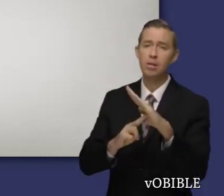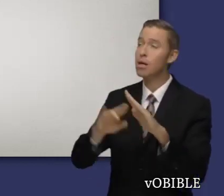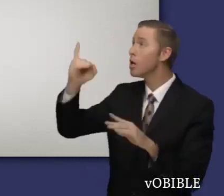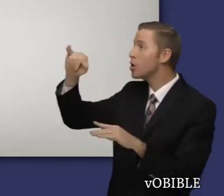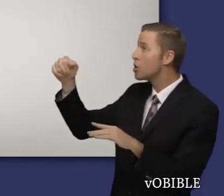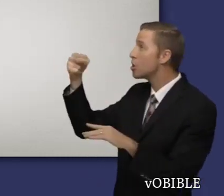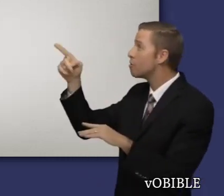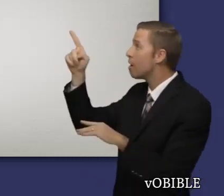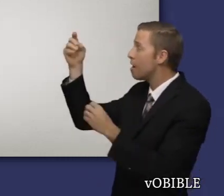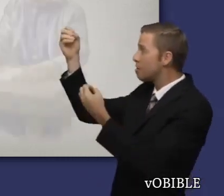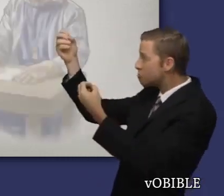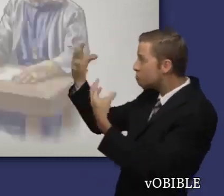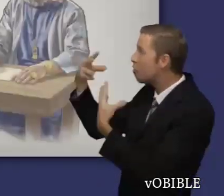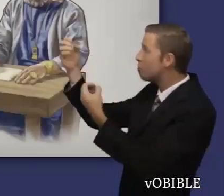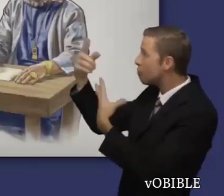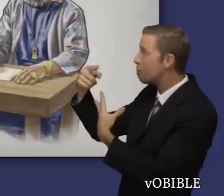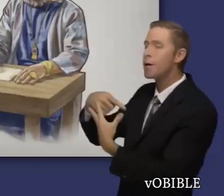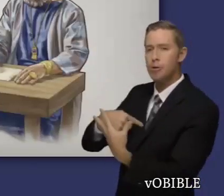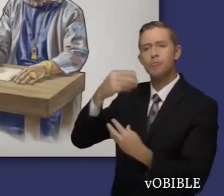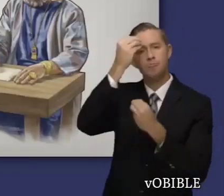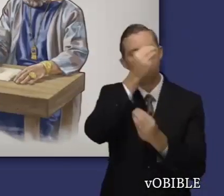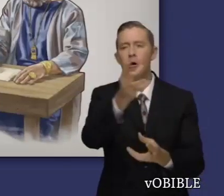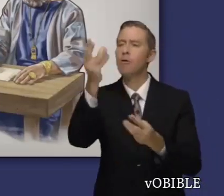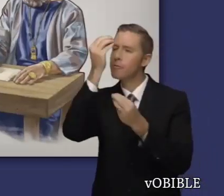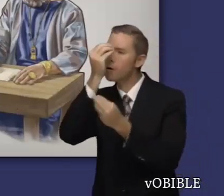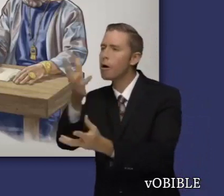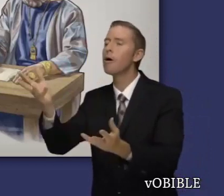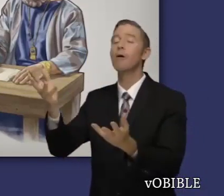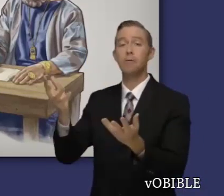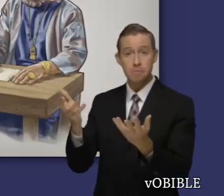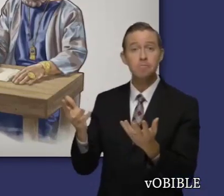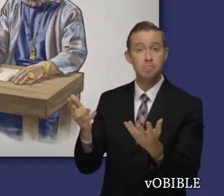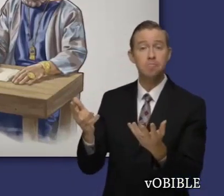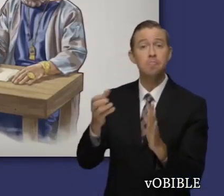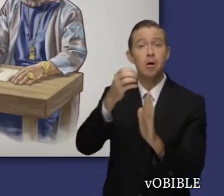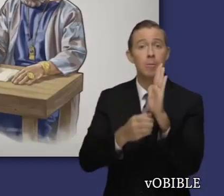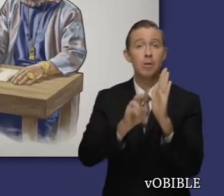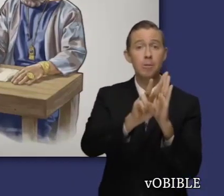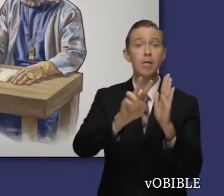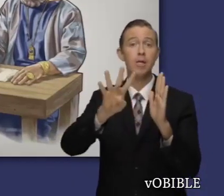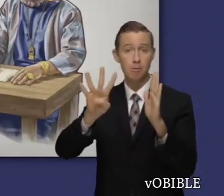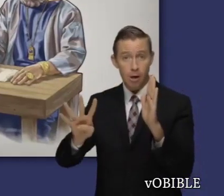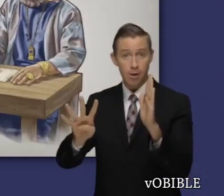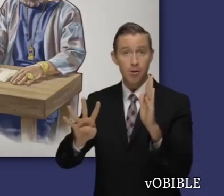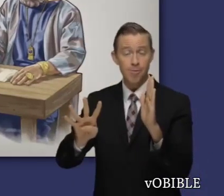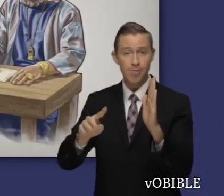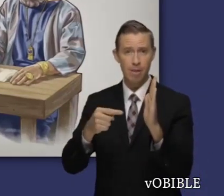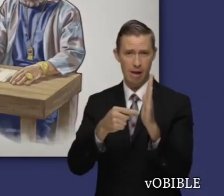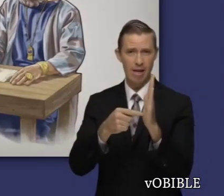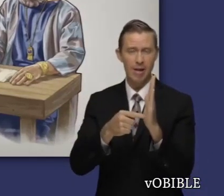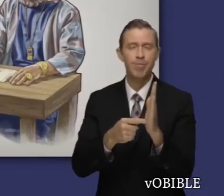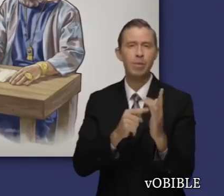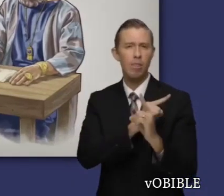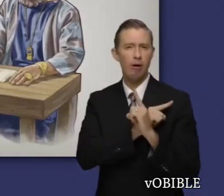En el capítulo 23, David reconoce con humildad. El Espíritu de Jehová habló por medio de mí. Sus